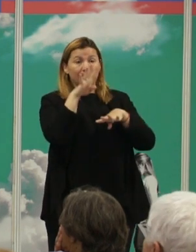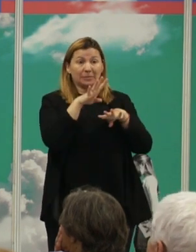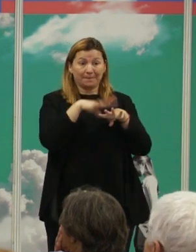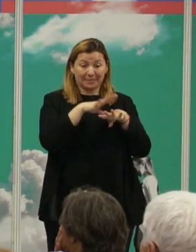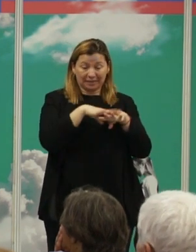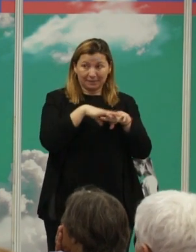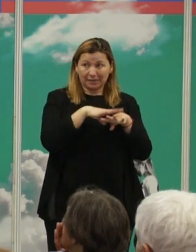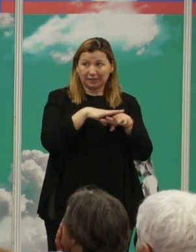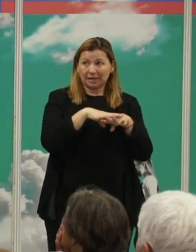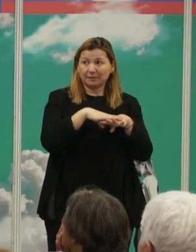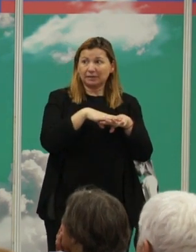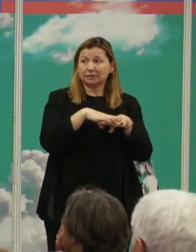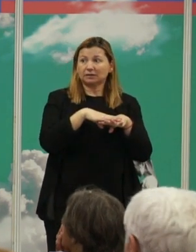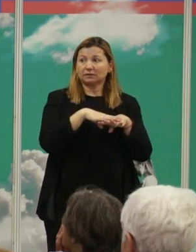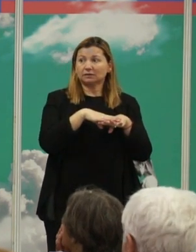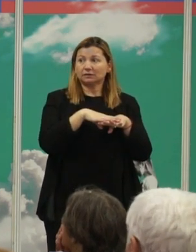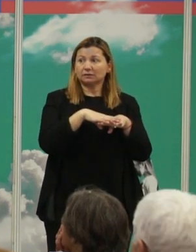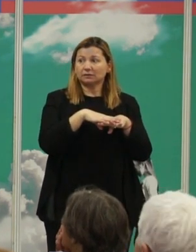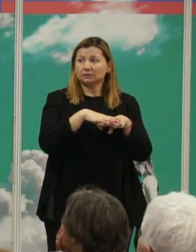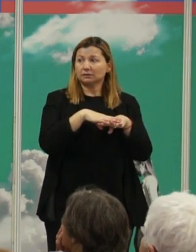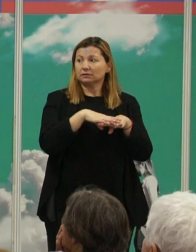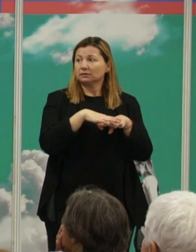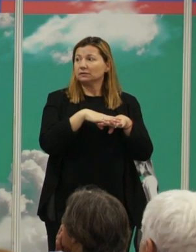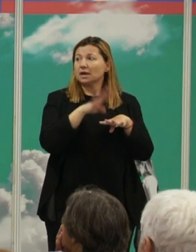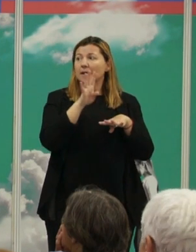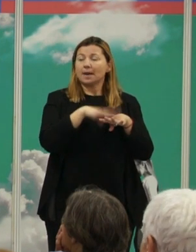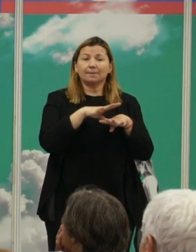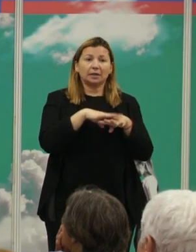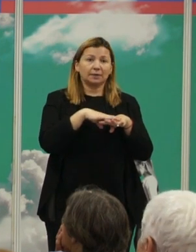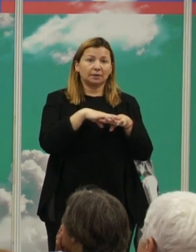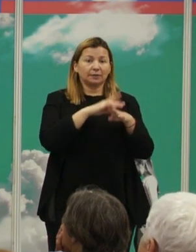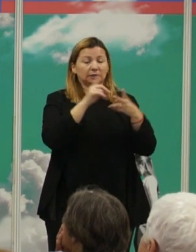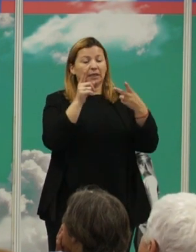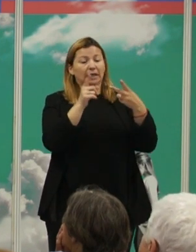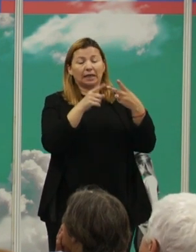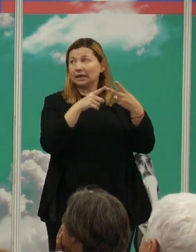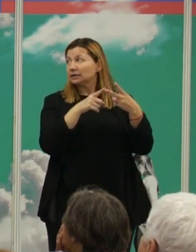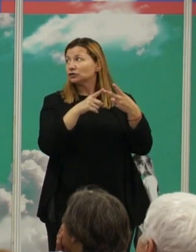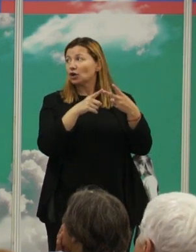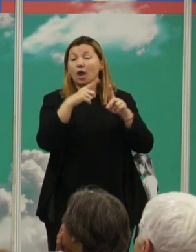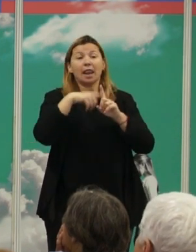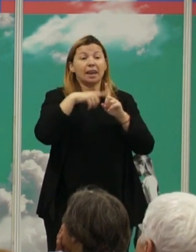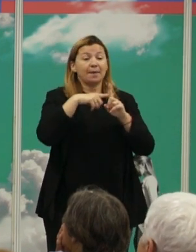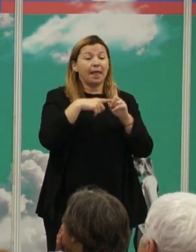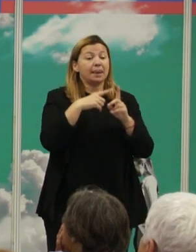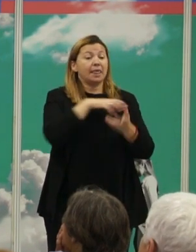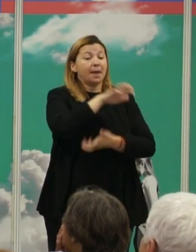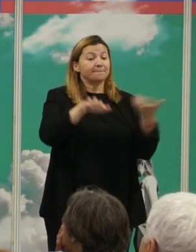dejarlo lo más fácil posible para que lo entendamos todo pero matemáticamente se podría demostrar que el nivel de violencia en el hombre